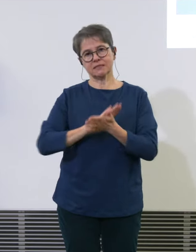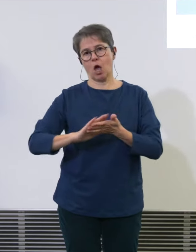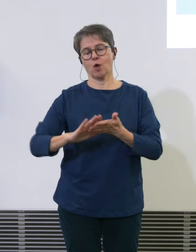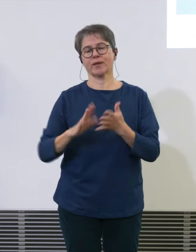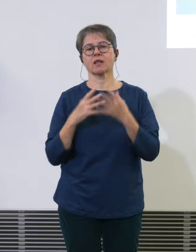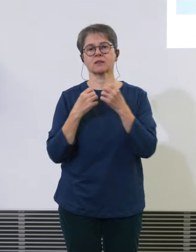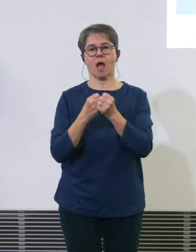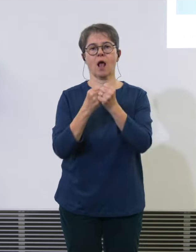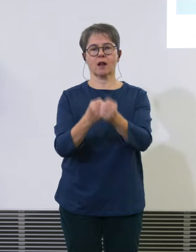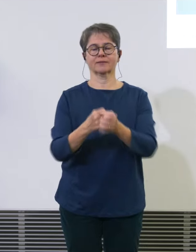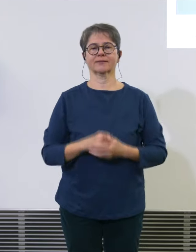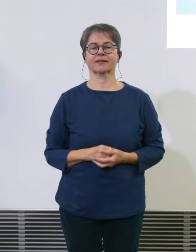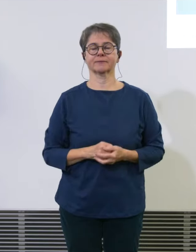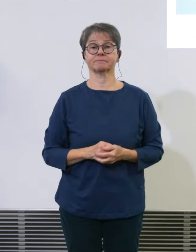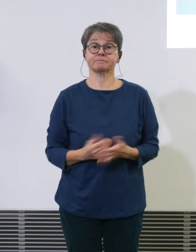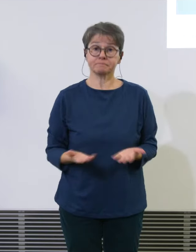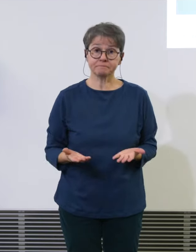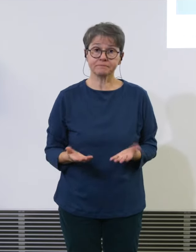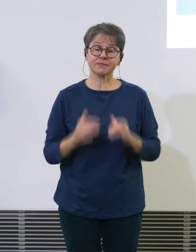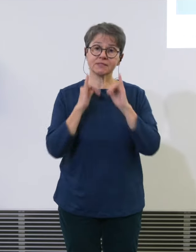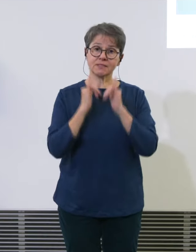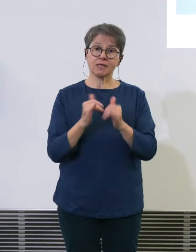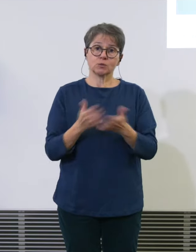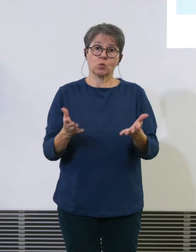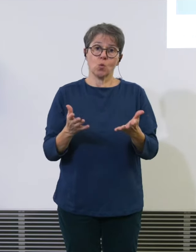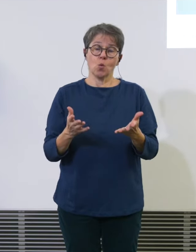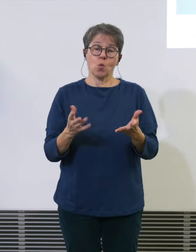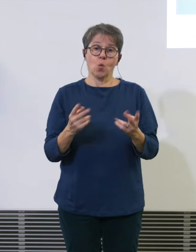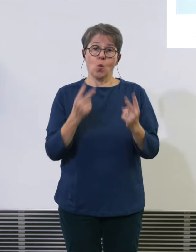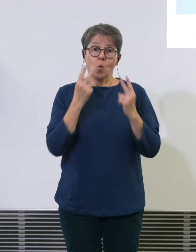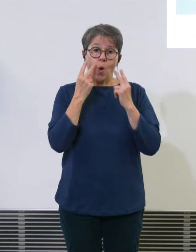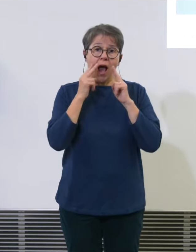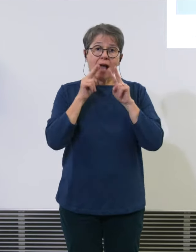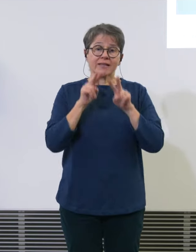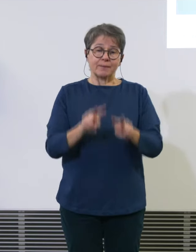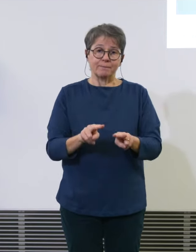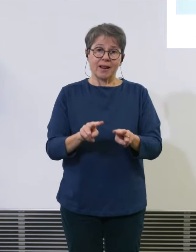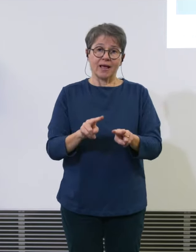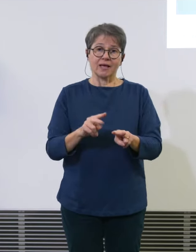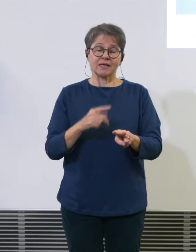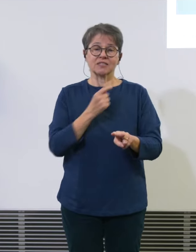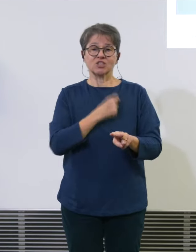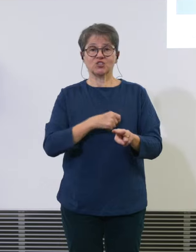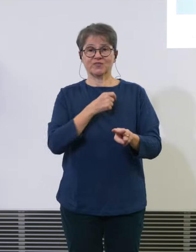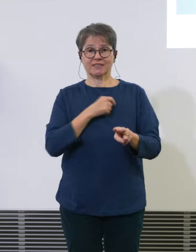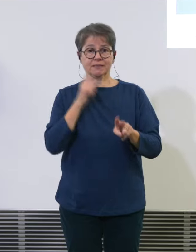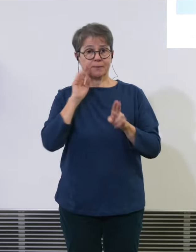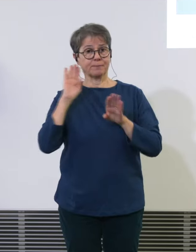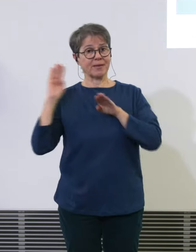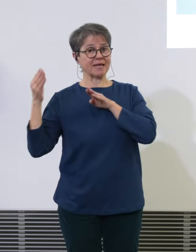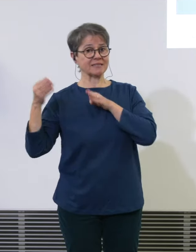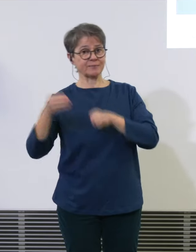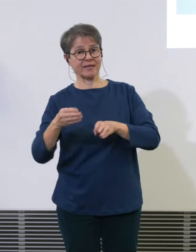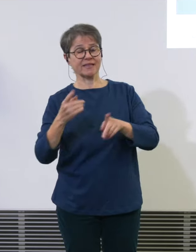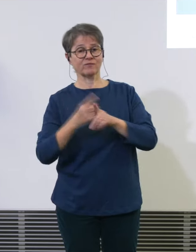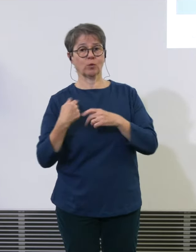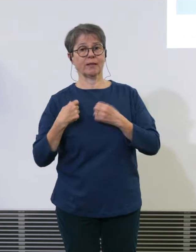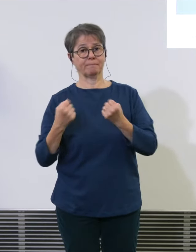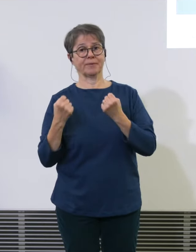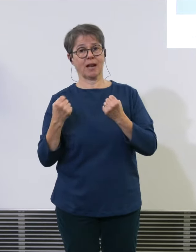ja das vielleicht so der Einblick aus der Swiss Perspektive und unserer Piloten Perspektive warum